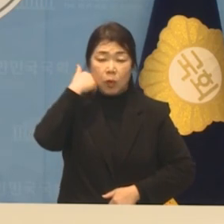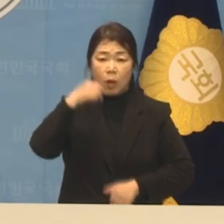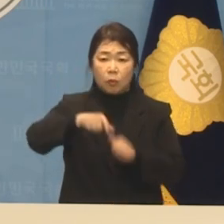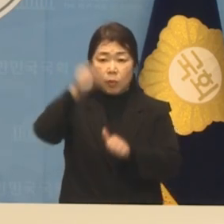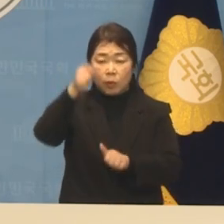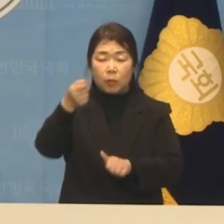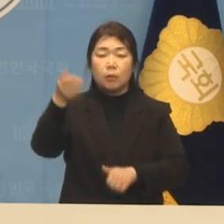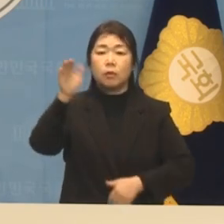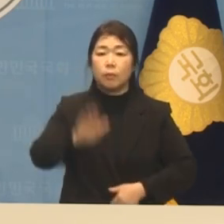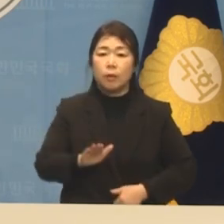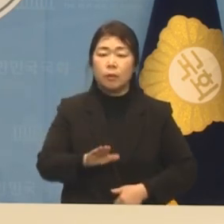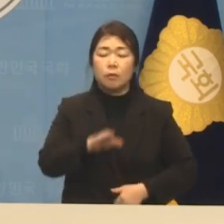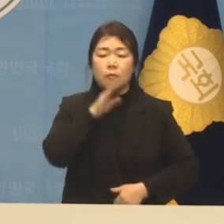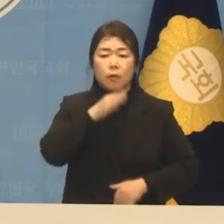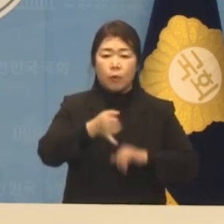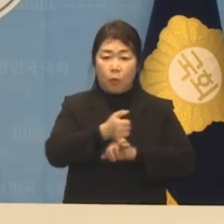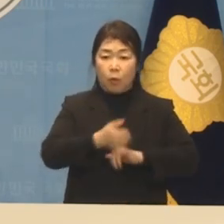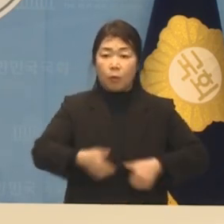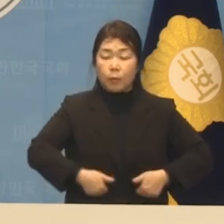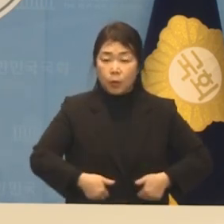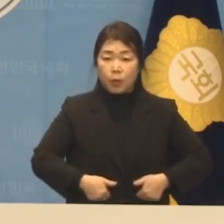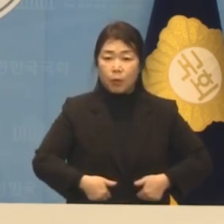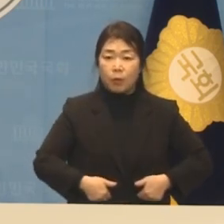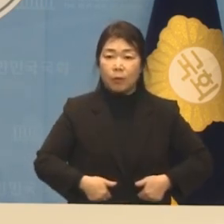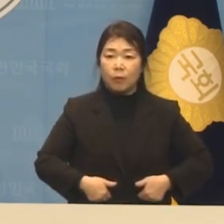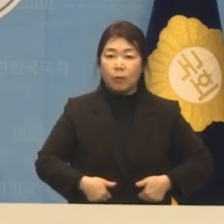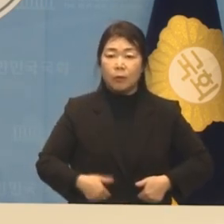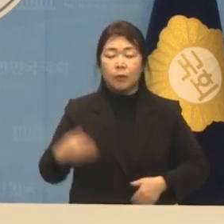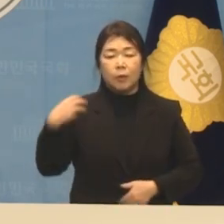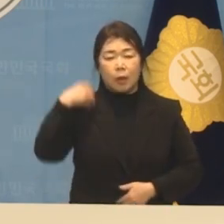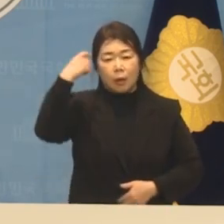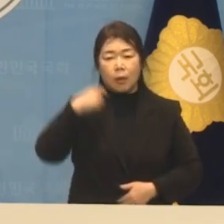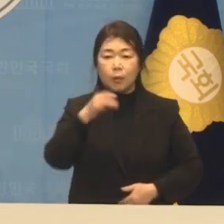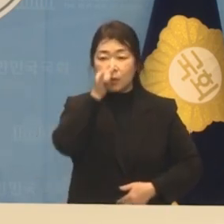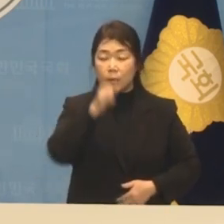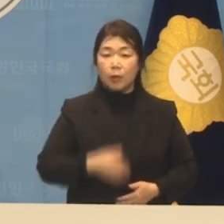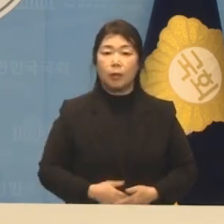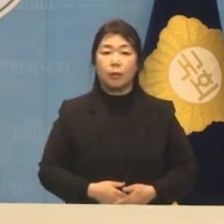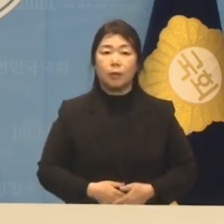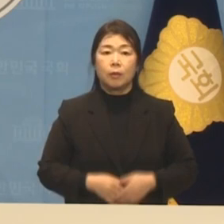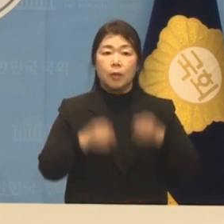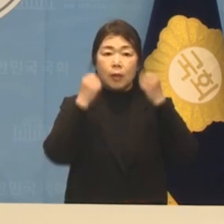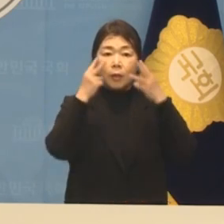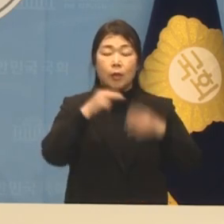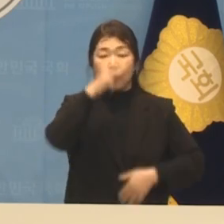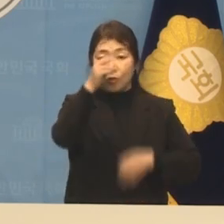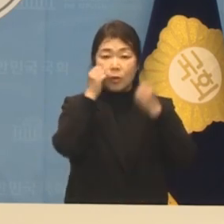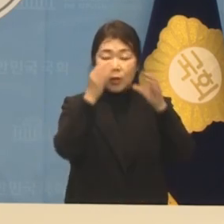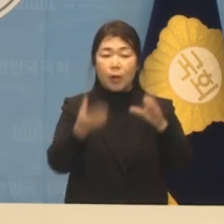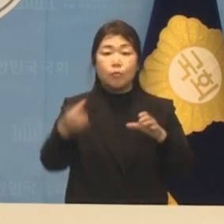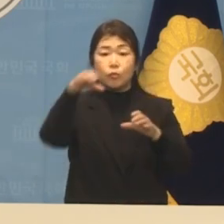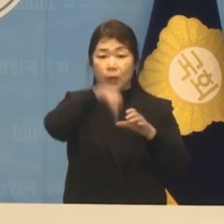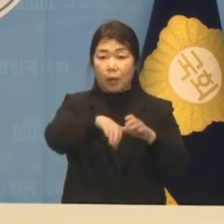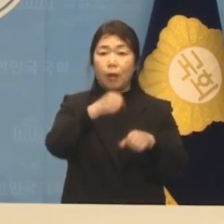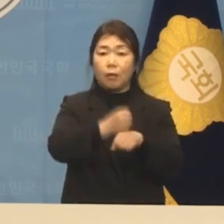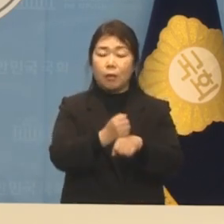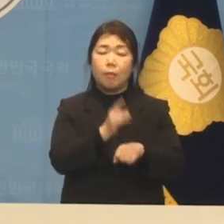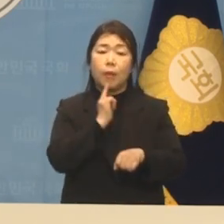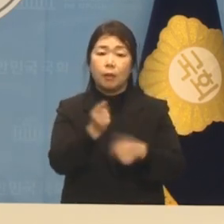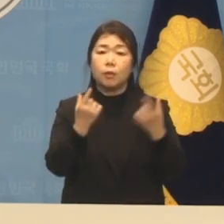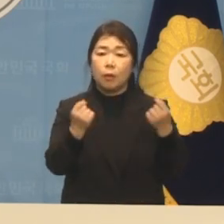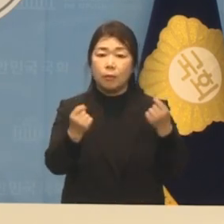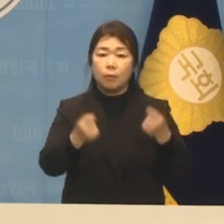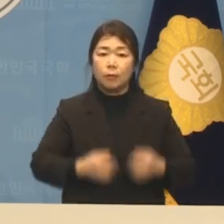이겨야 한다는 막중한 책임을 동반합니다. 새술은 새 부대에 담아야 합니다. 그